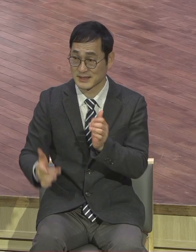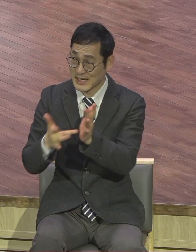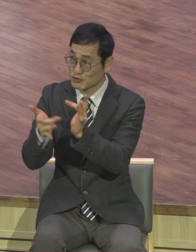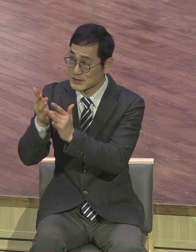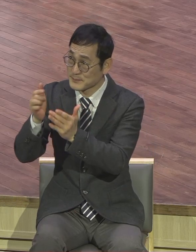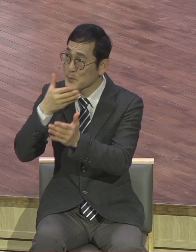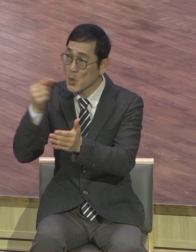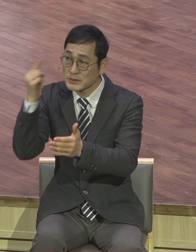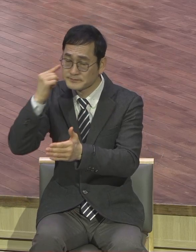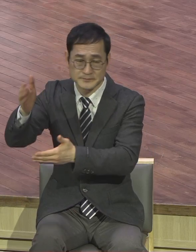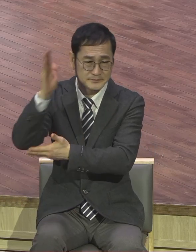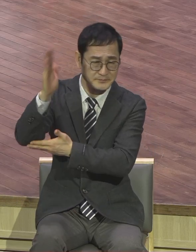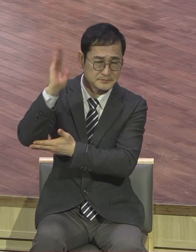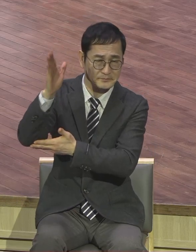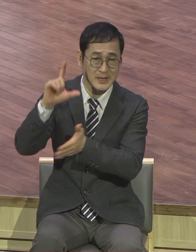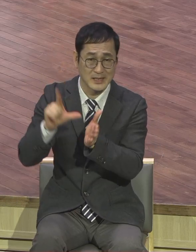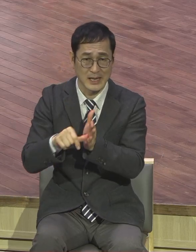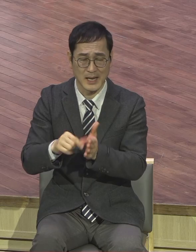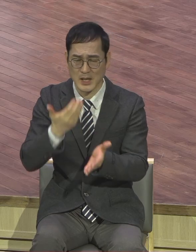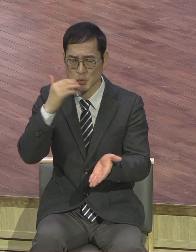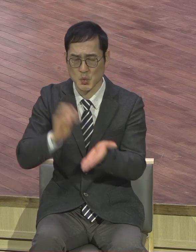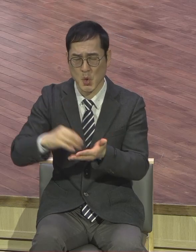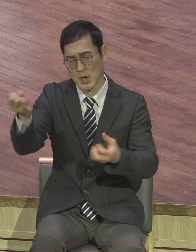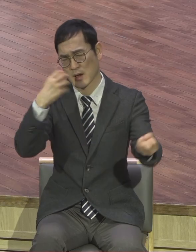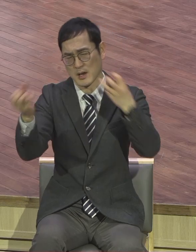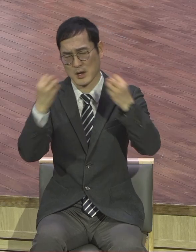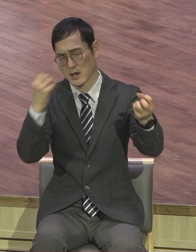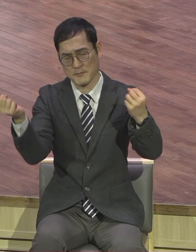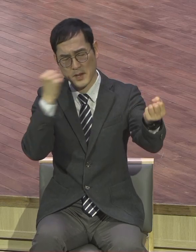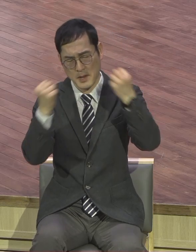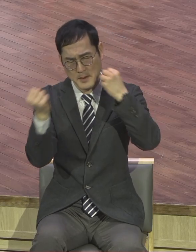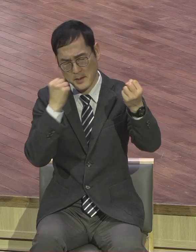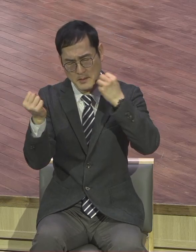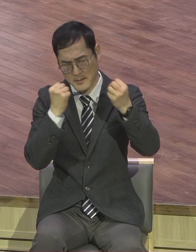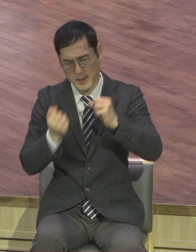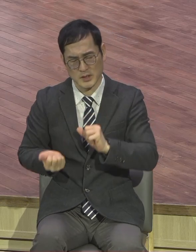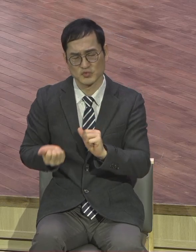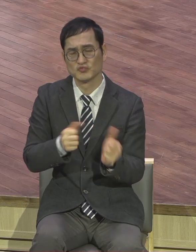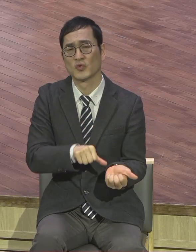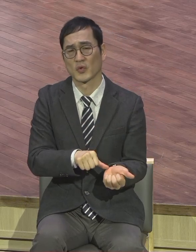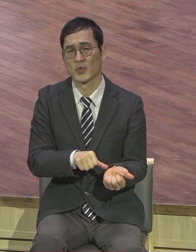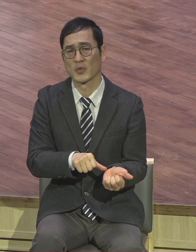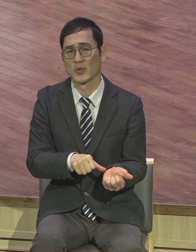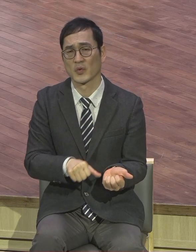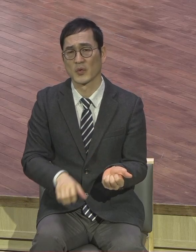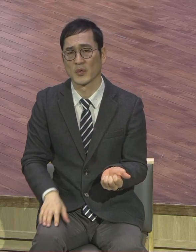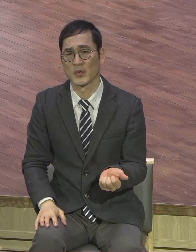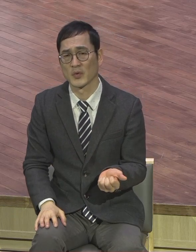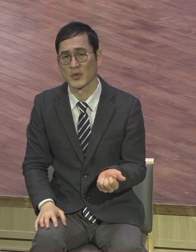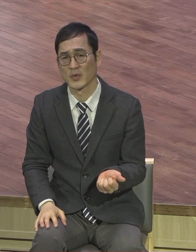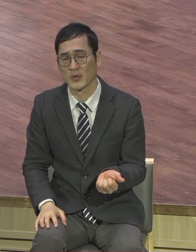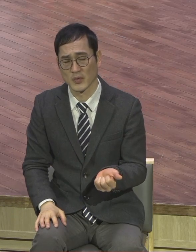그냥 순교 다합니다. 그 돌에 맞아 죽는 처참한 모습 세상 말로 개죽음이죠.